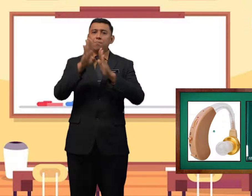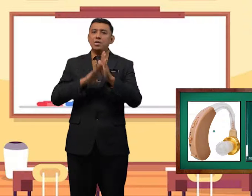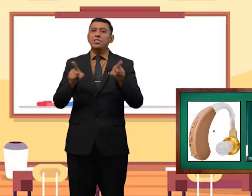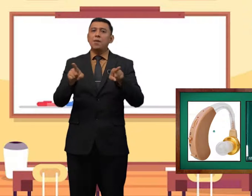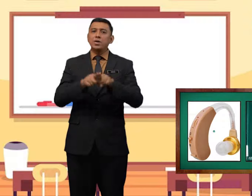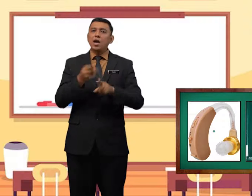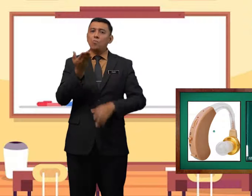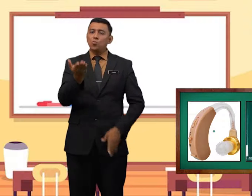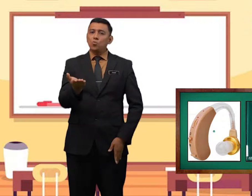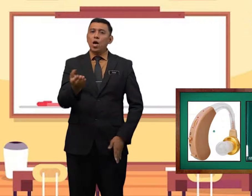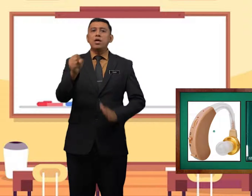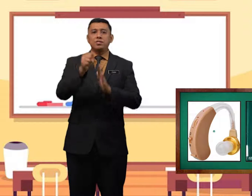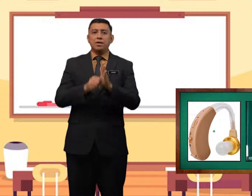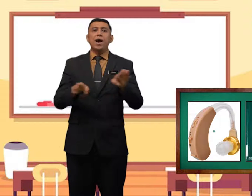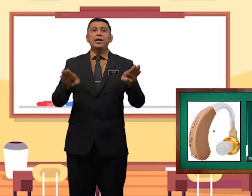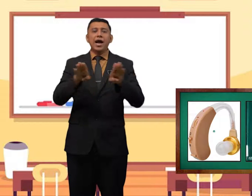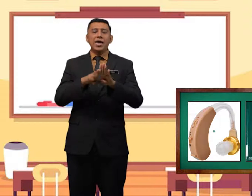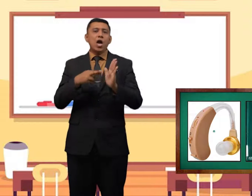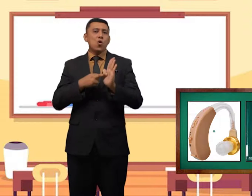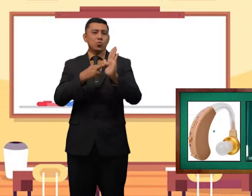bersama kamu sebagai ujukan.